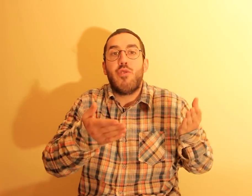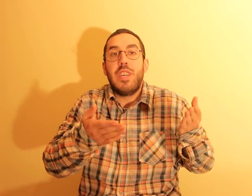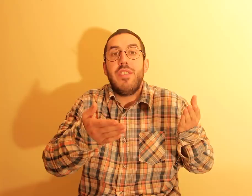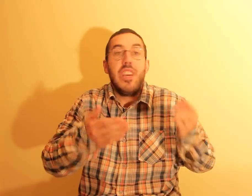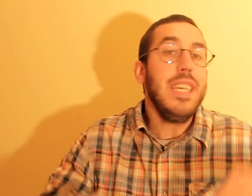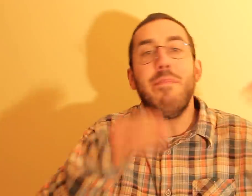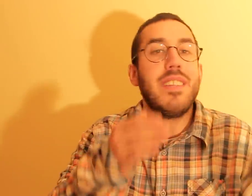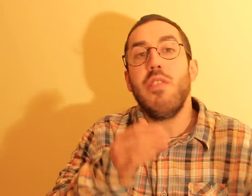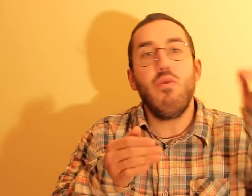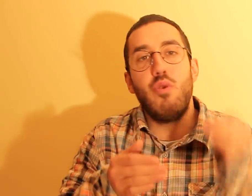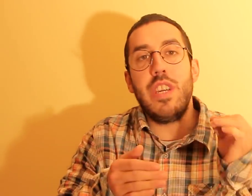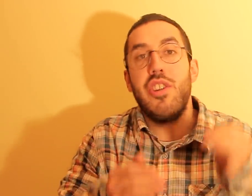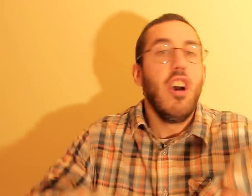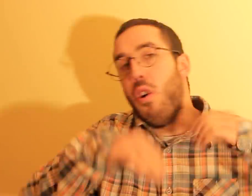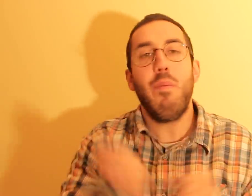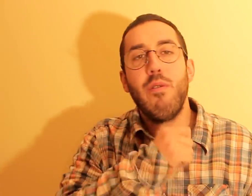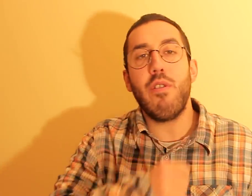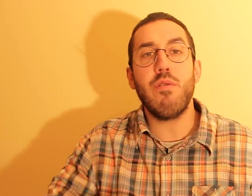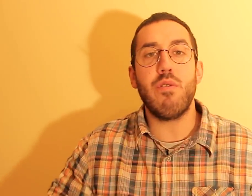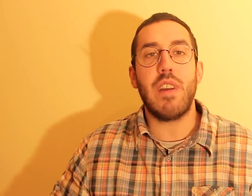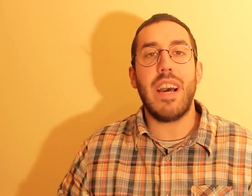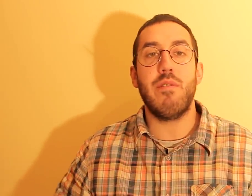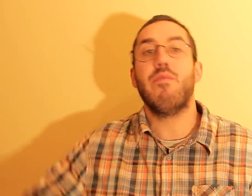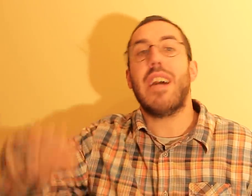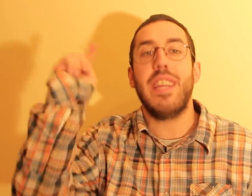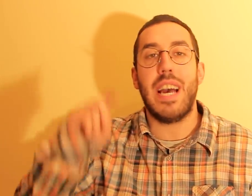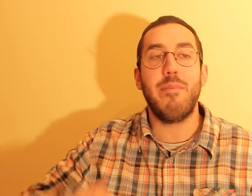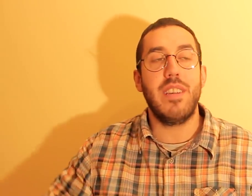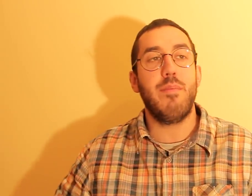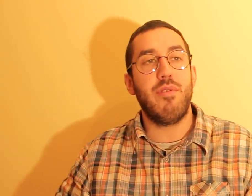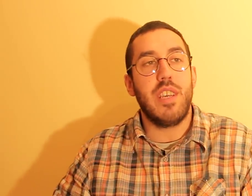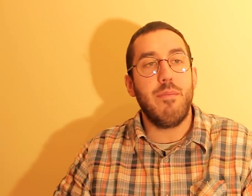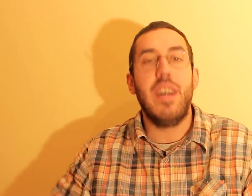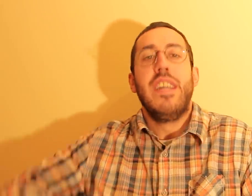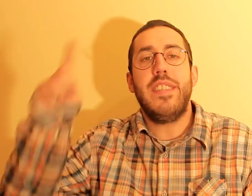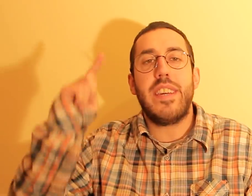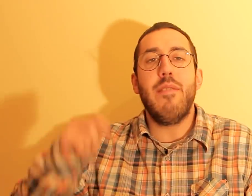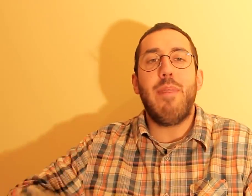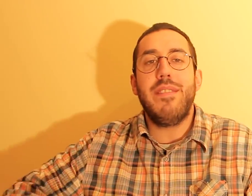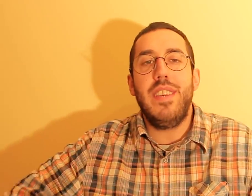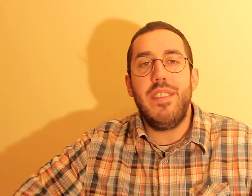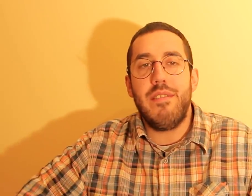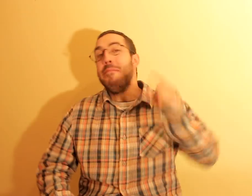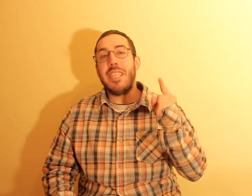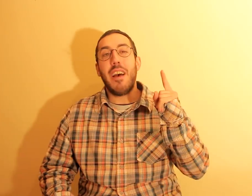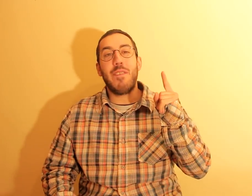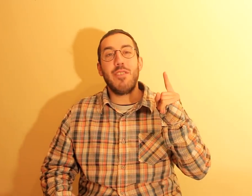juiz, e mal saiu do juiz, roubou logo outro carro. Um carro da Câmara, ainda por cima. Isso é que é um bandido! Miss África